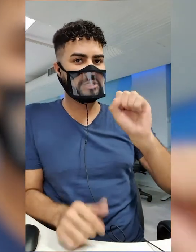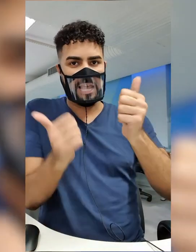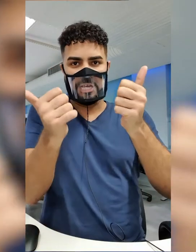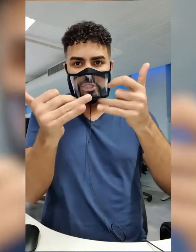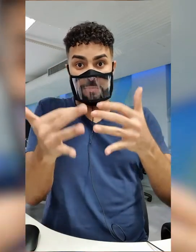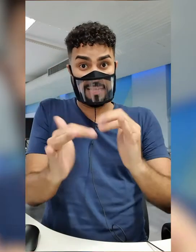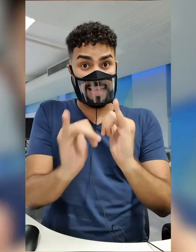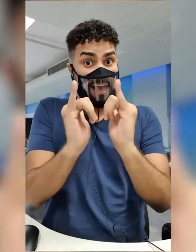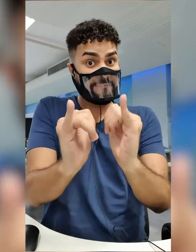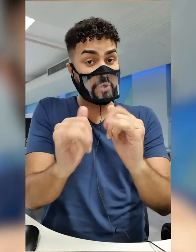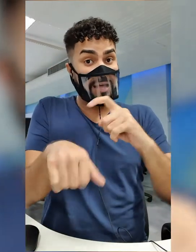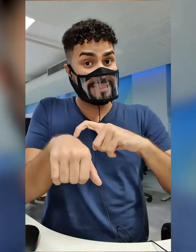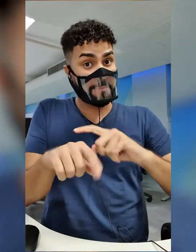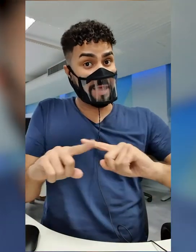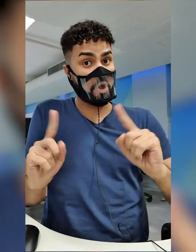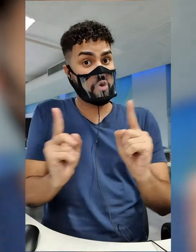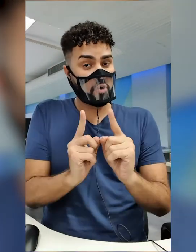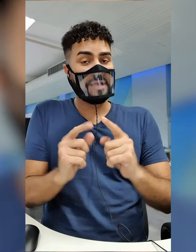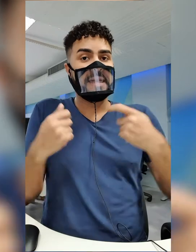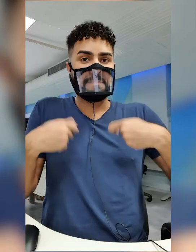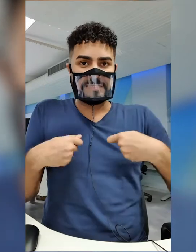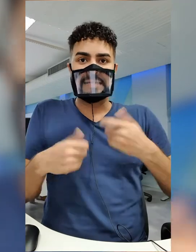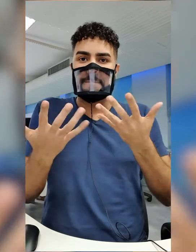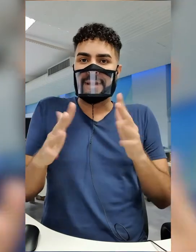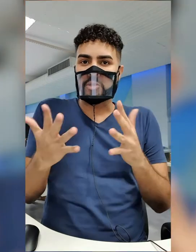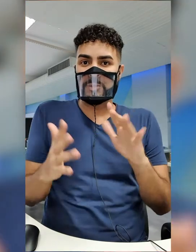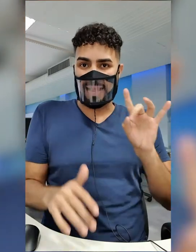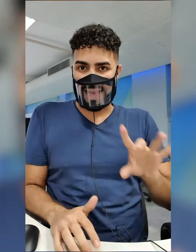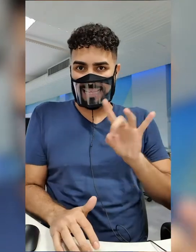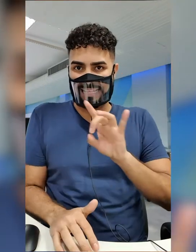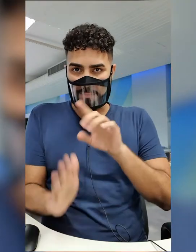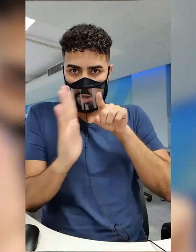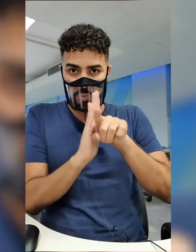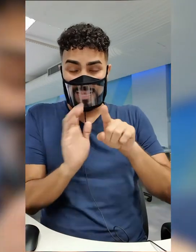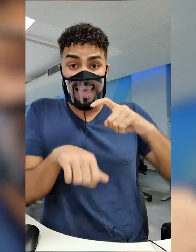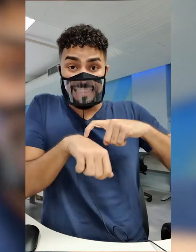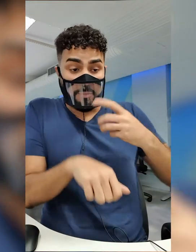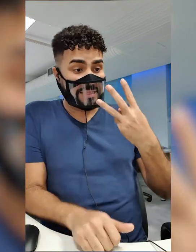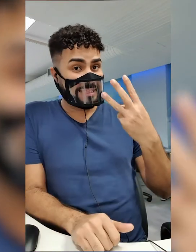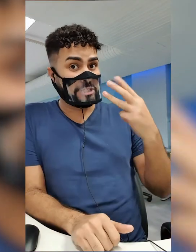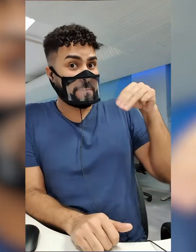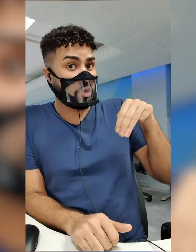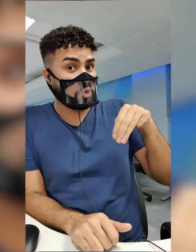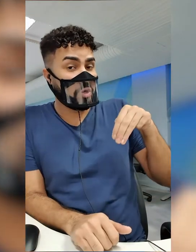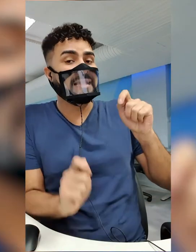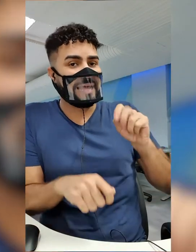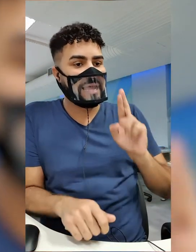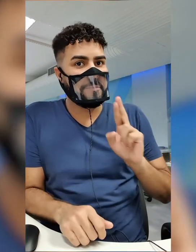alerta, no entanto, que o tempo é curto e o candidato tem, em média, cerca de 3 minutos para responder a cada